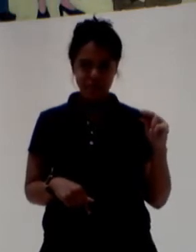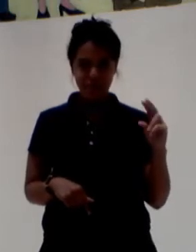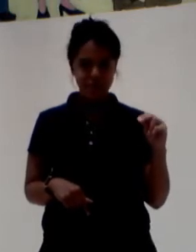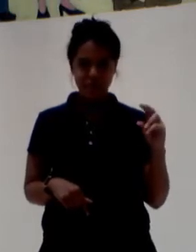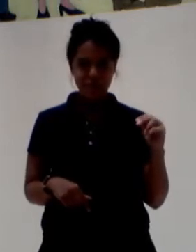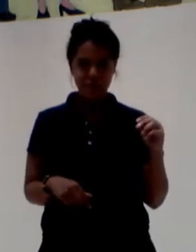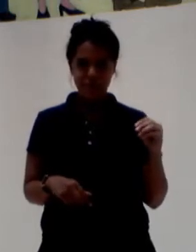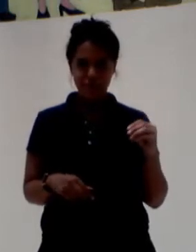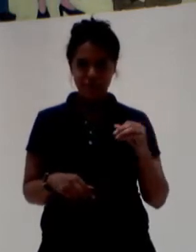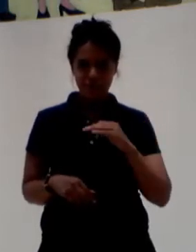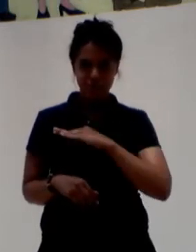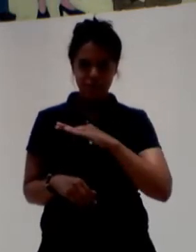no pudo.